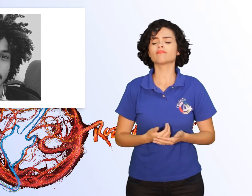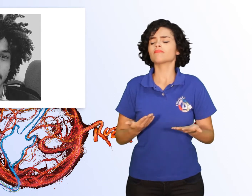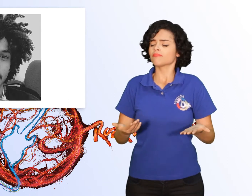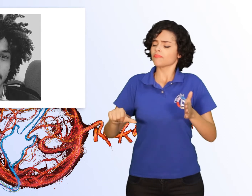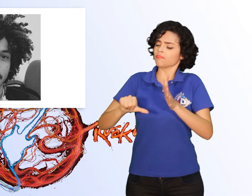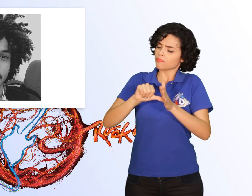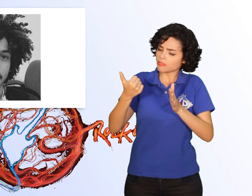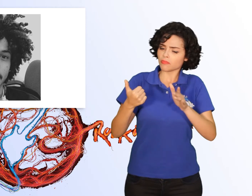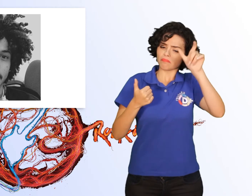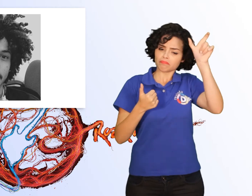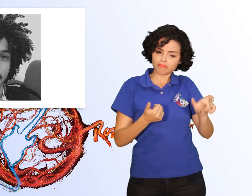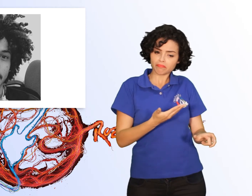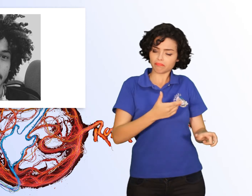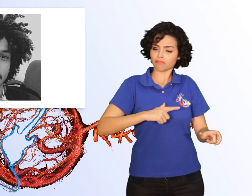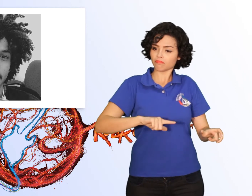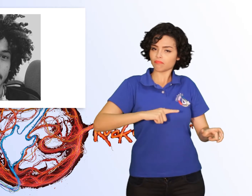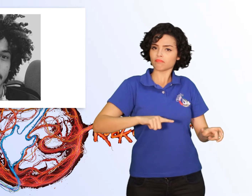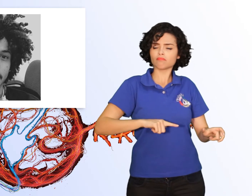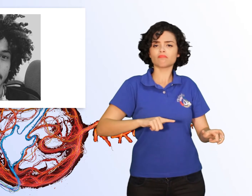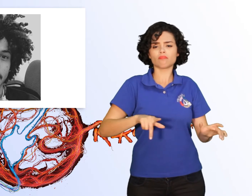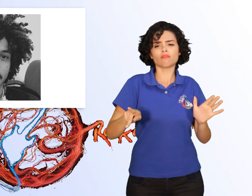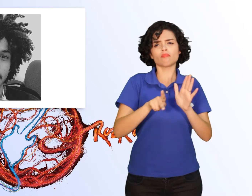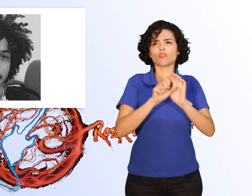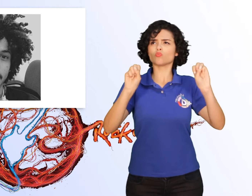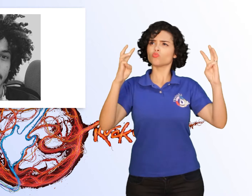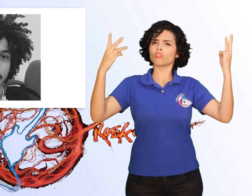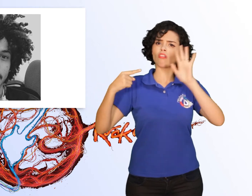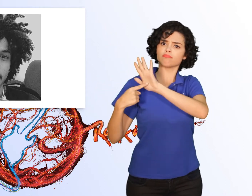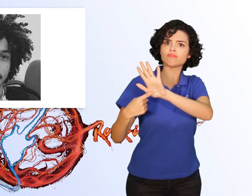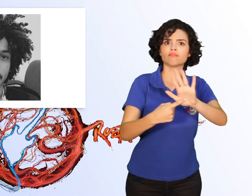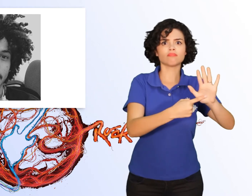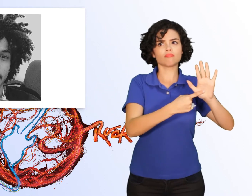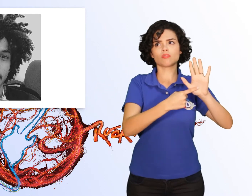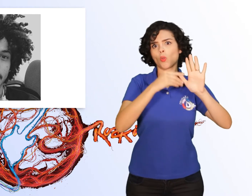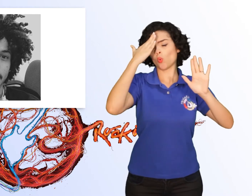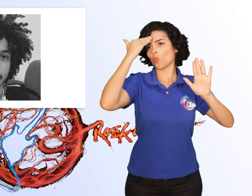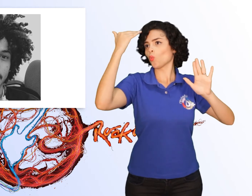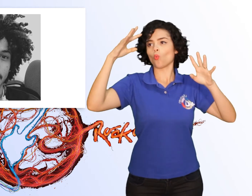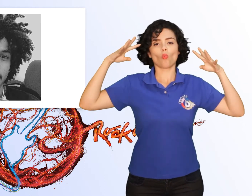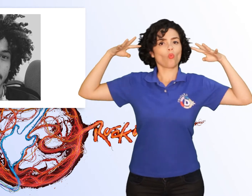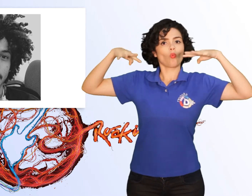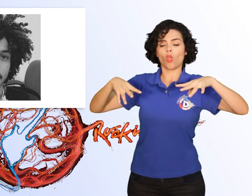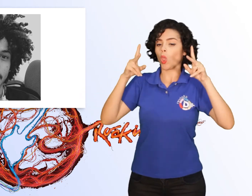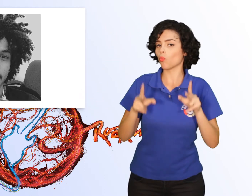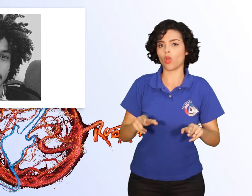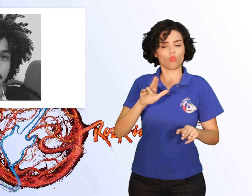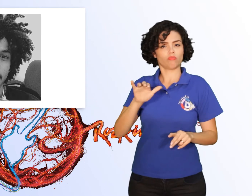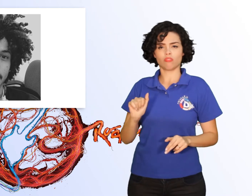É a primeira vez de Leonardo em uma experiência da dimensão do Rock in Rio. Gosto de ir a